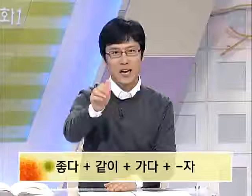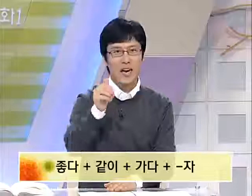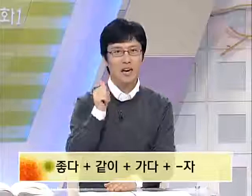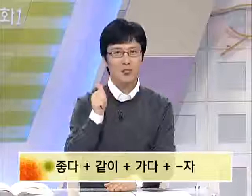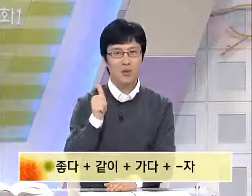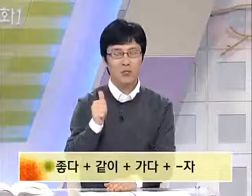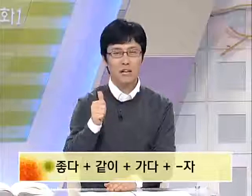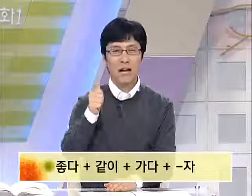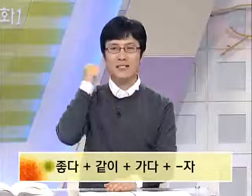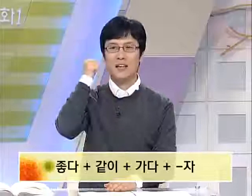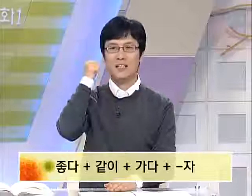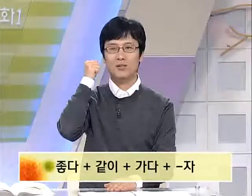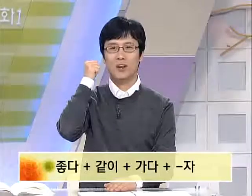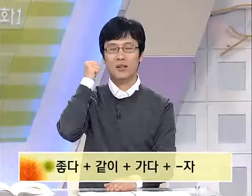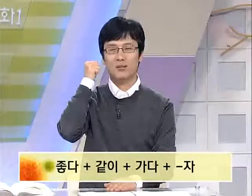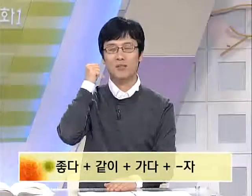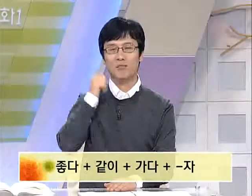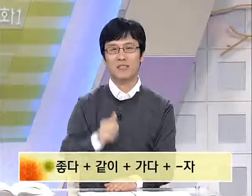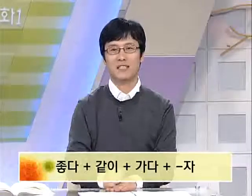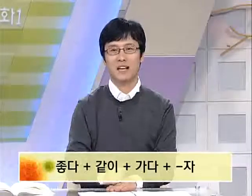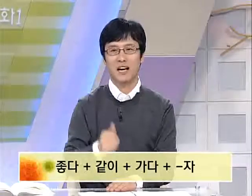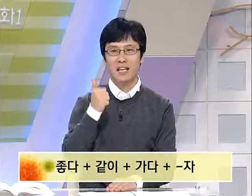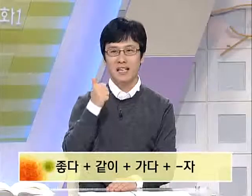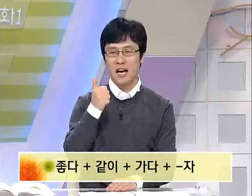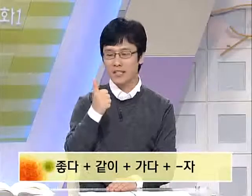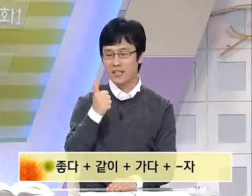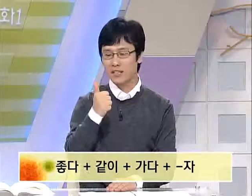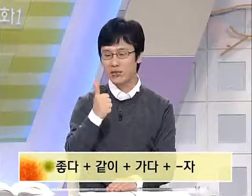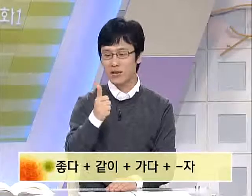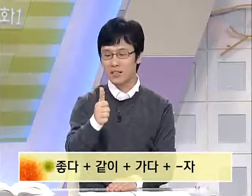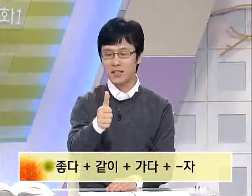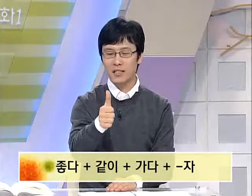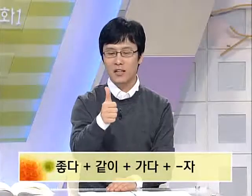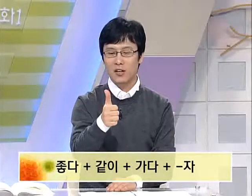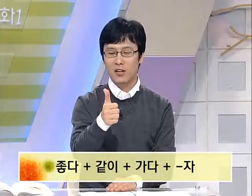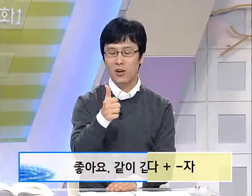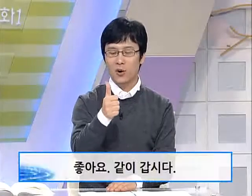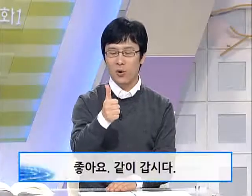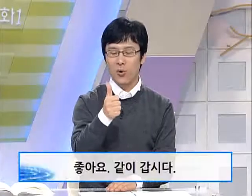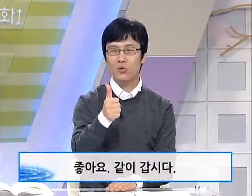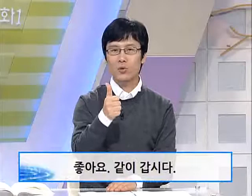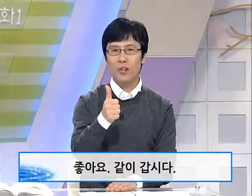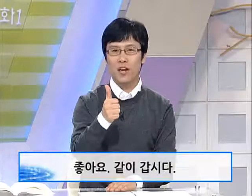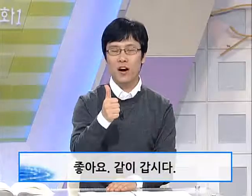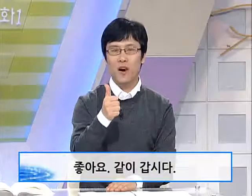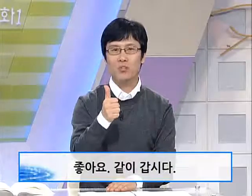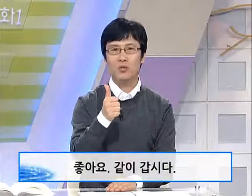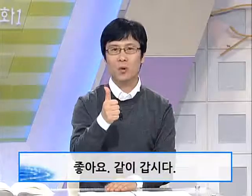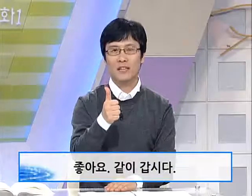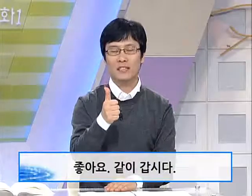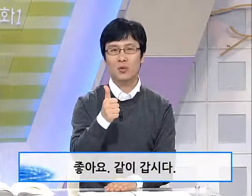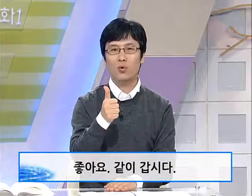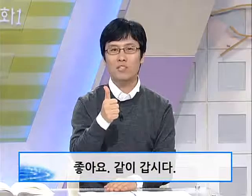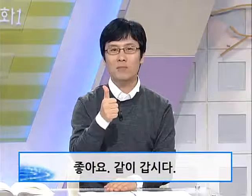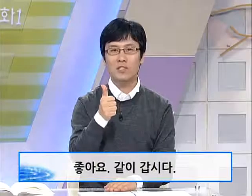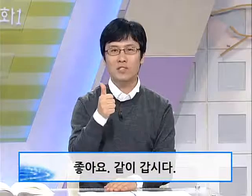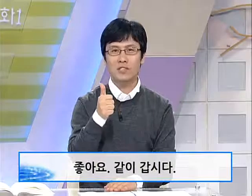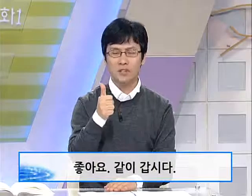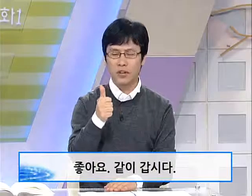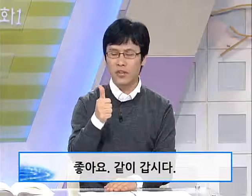무언 무언 하자라는 수화가 붙었습니다. 이 하자라는 수화는 오른손에 엄지손가락, 즉 오지를 펼치셔서요.